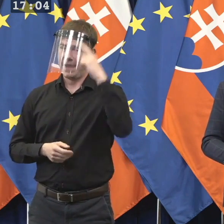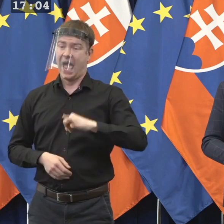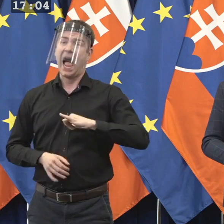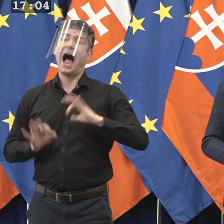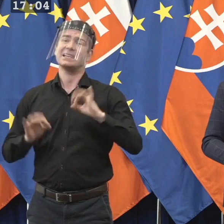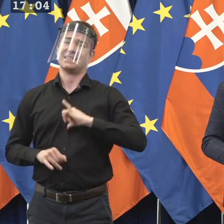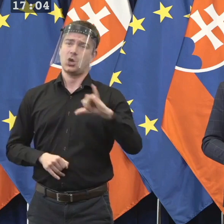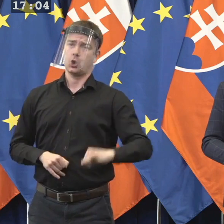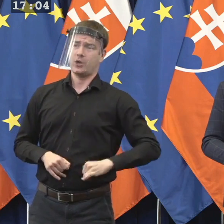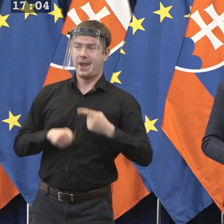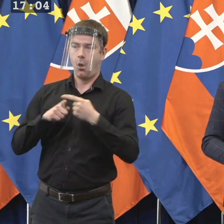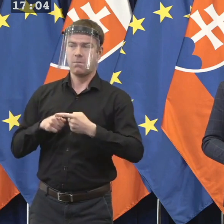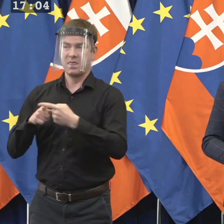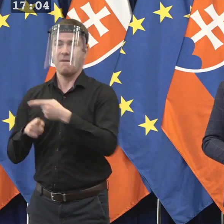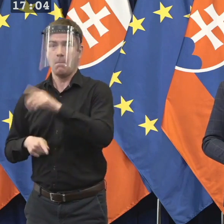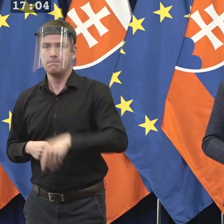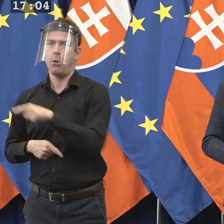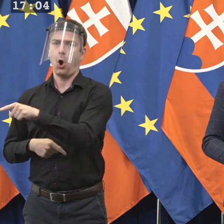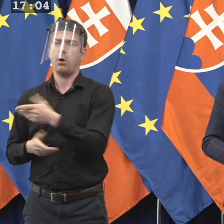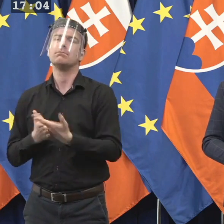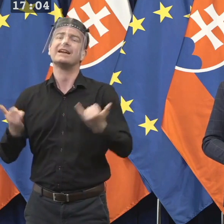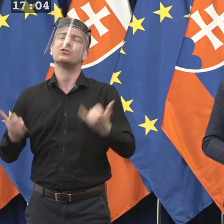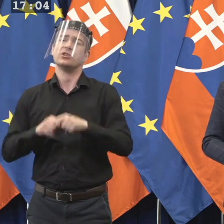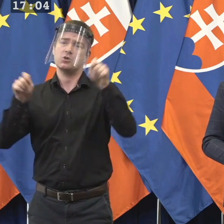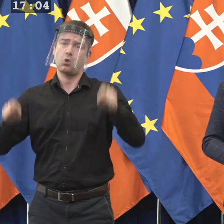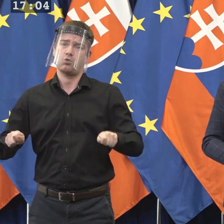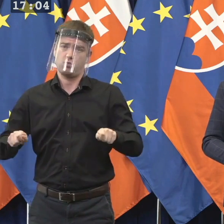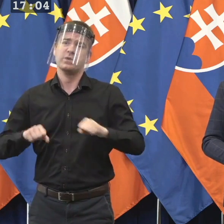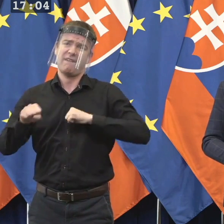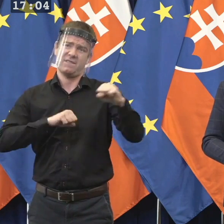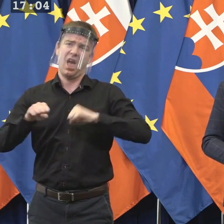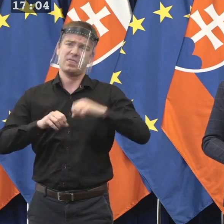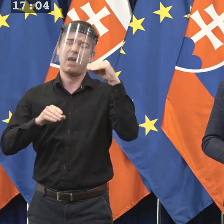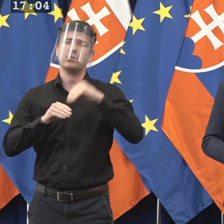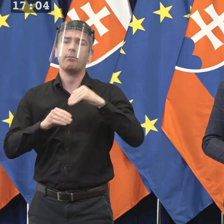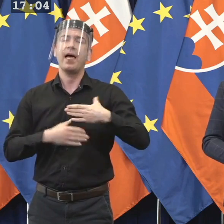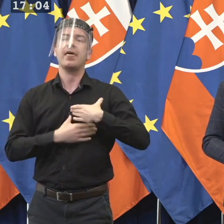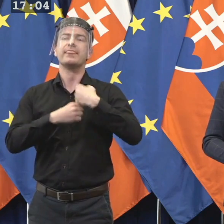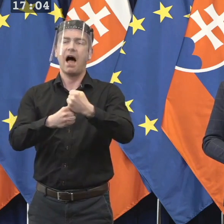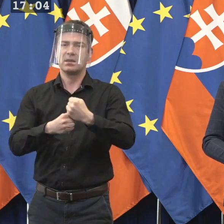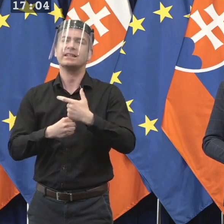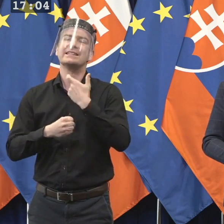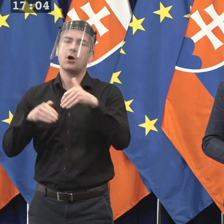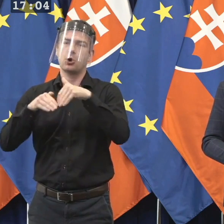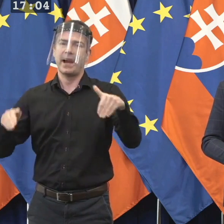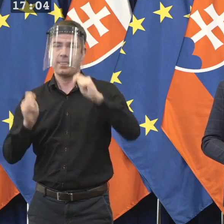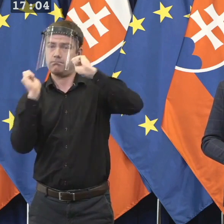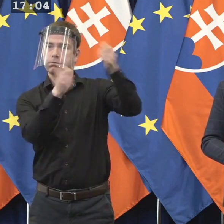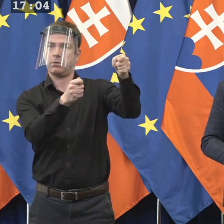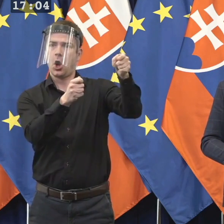a nebola nestraná. Preto sme dnes rozhodli na vláde, že dávame náradnej rade návrh na jej odvolanie.